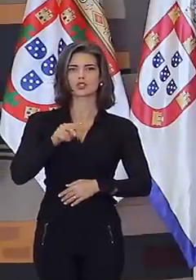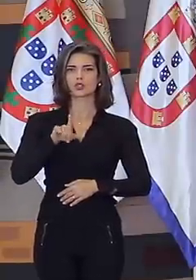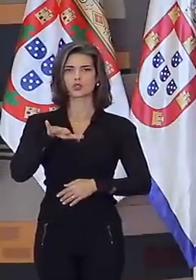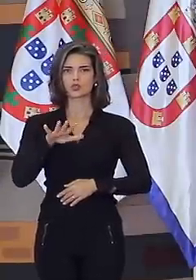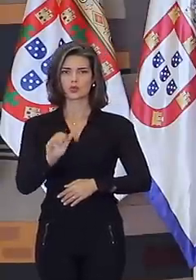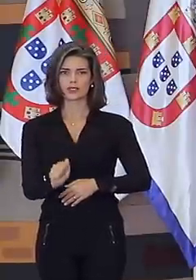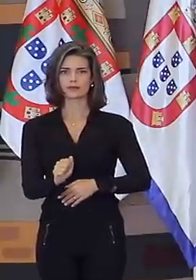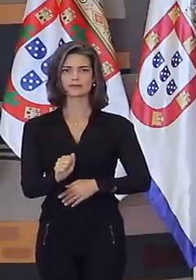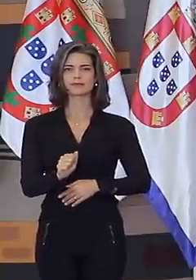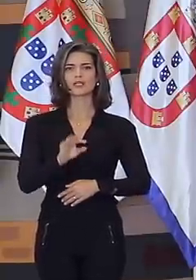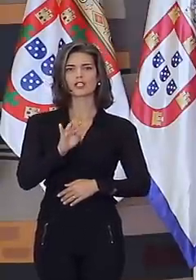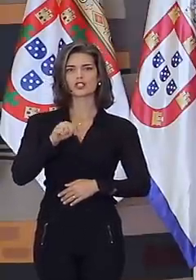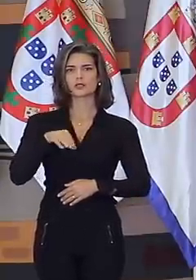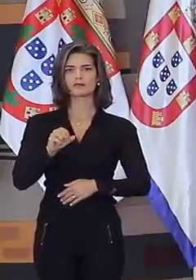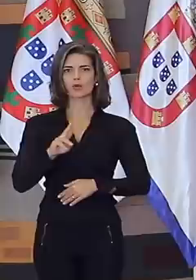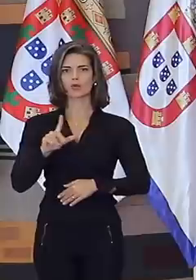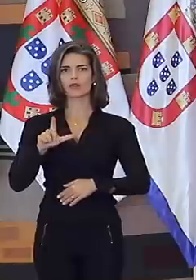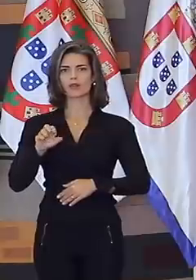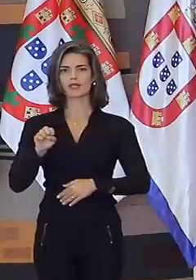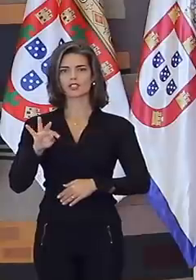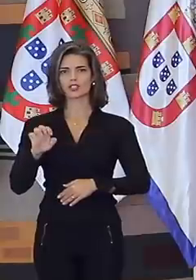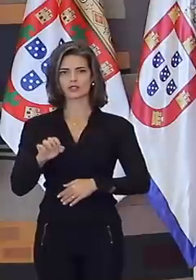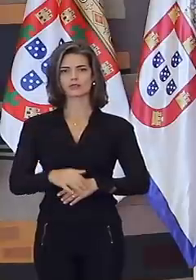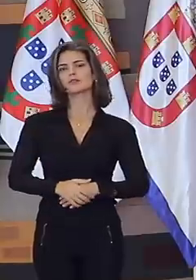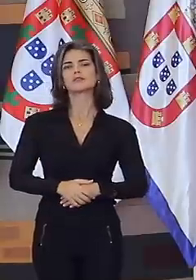Julia Romalda Pairo, do Timor-Leste.